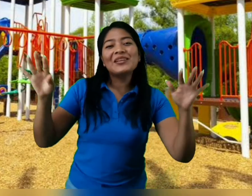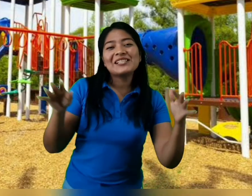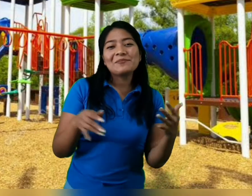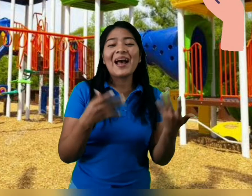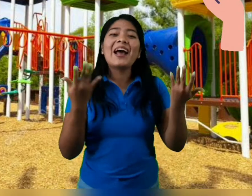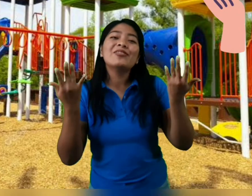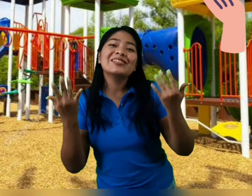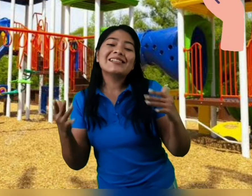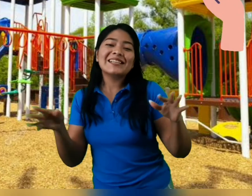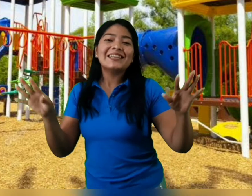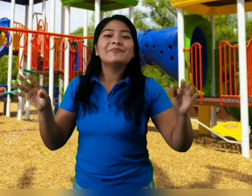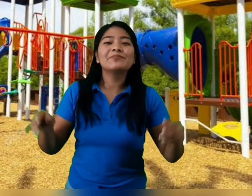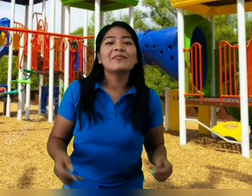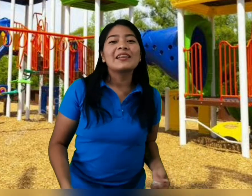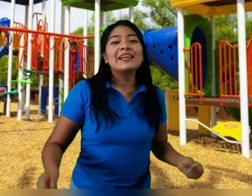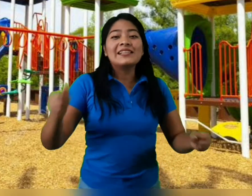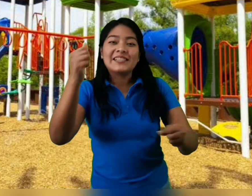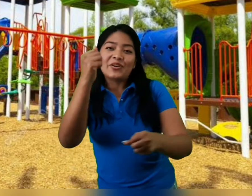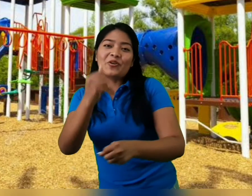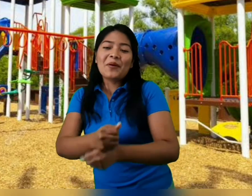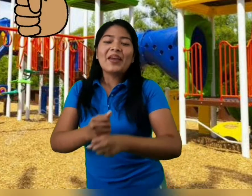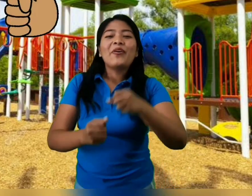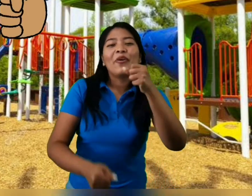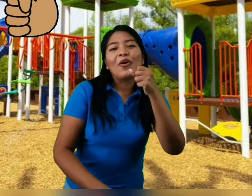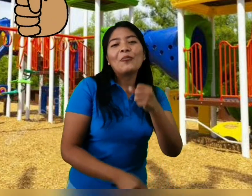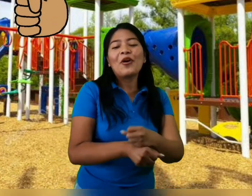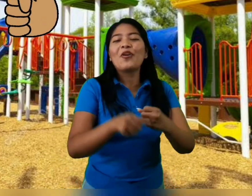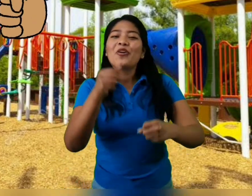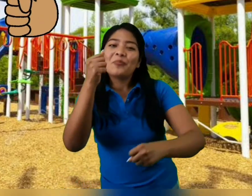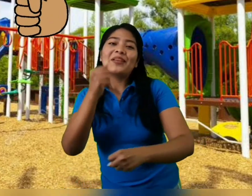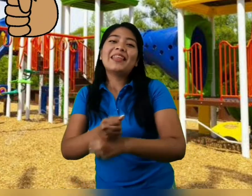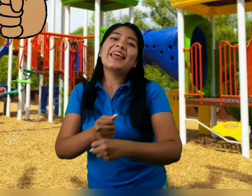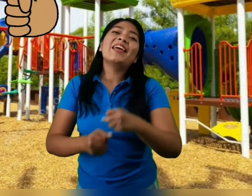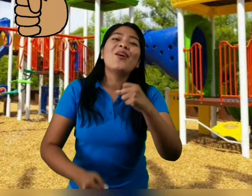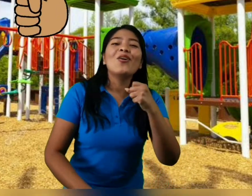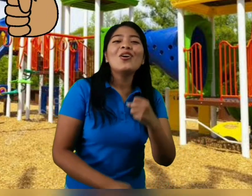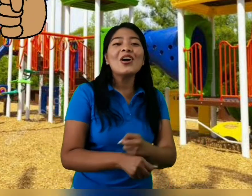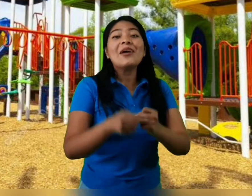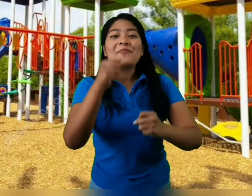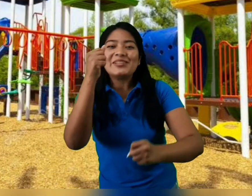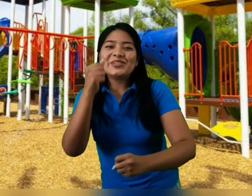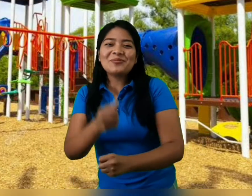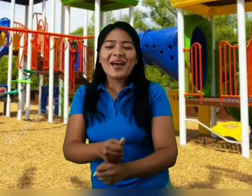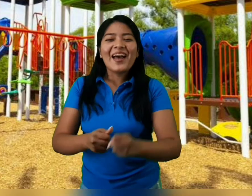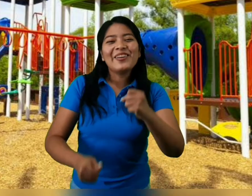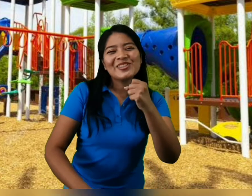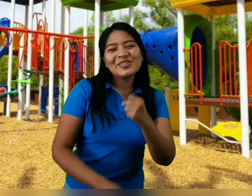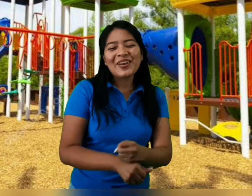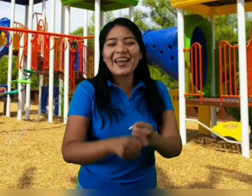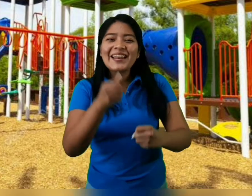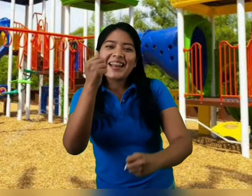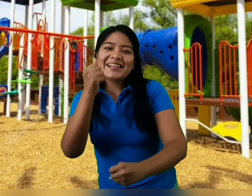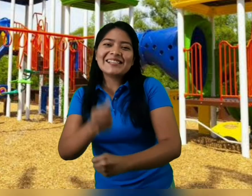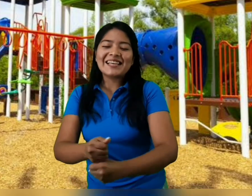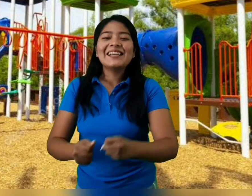mis manos así. Si golpeo, golpeo y golpeteo. Mis dos manos suenan así.